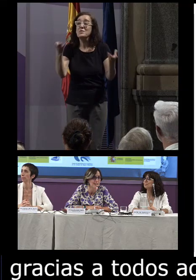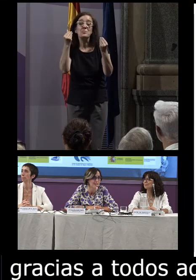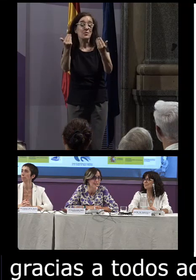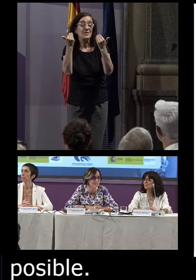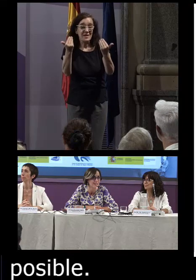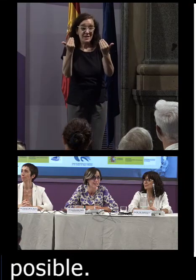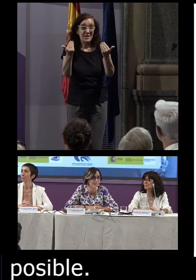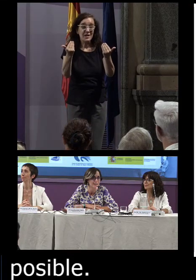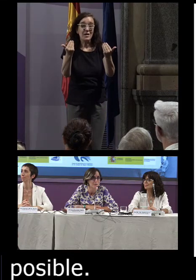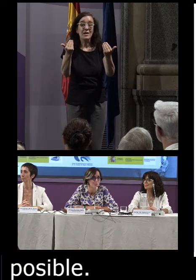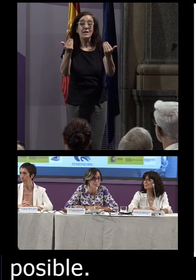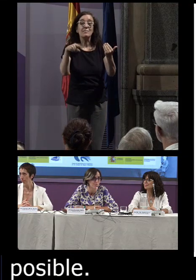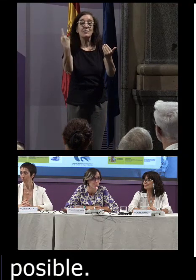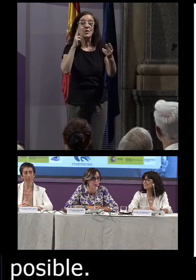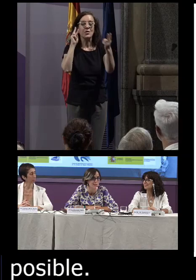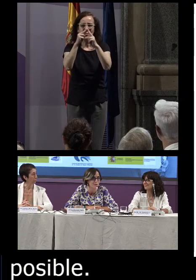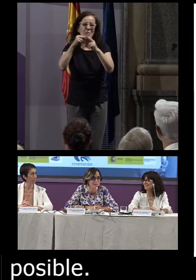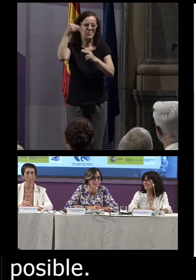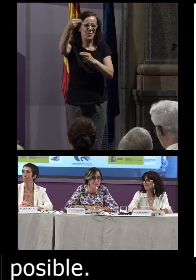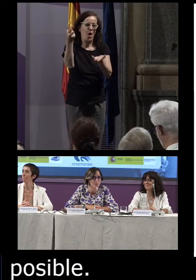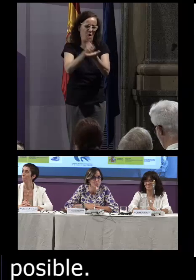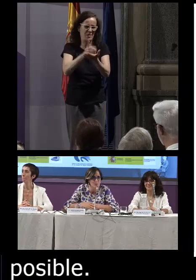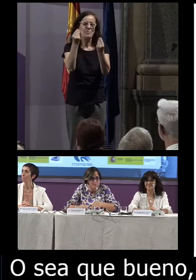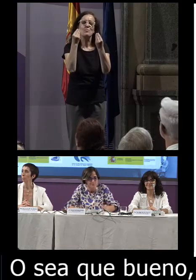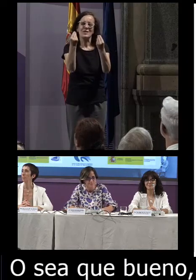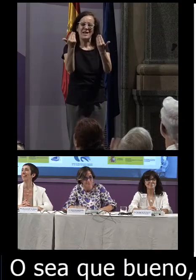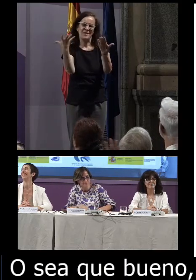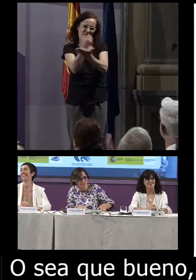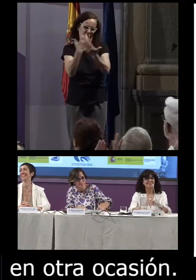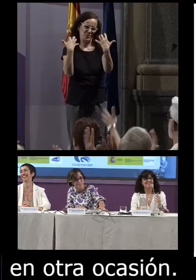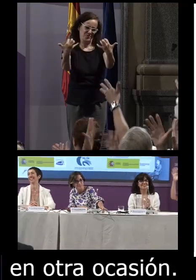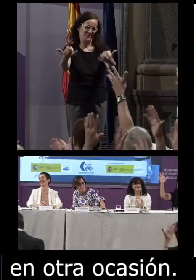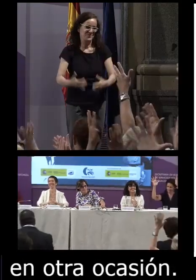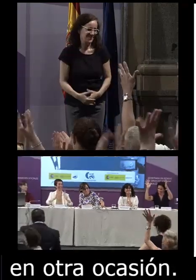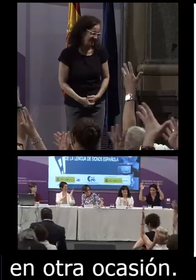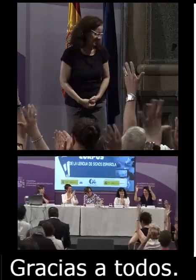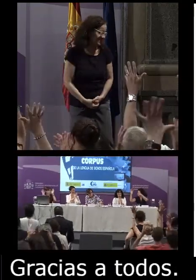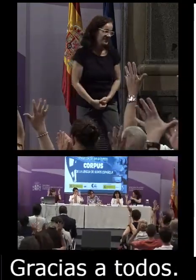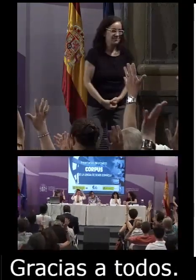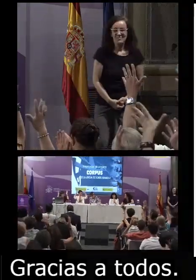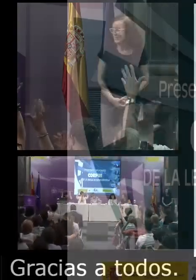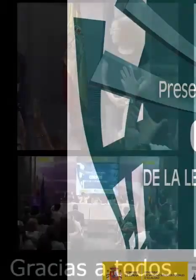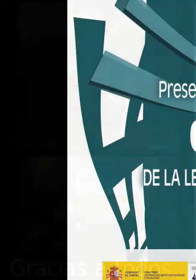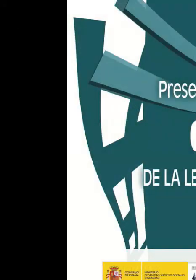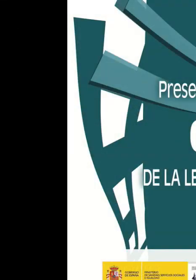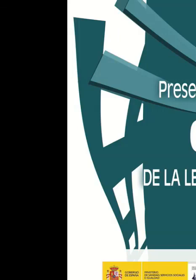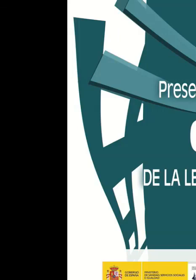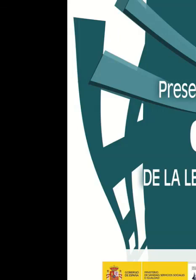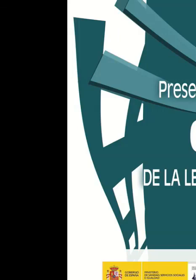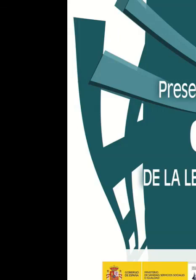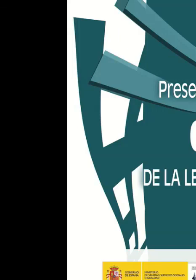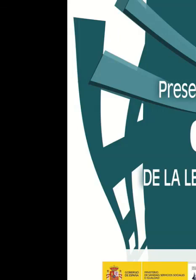gracias y nos veremos en otra ocasión gracias a todos aplausos aplausos gracias gracias gracias Gracias.